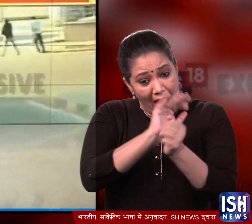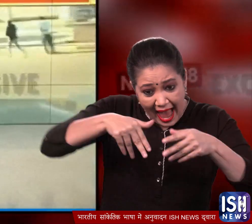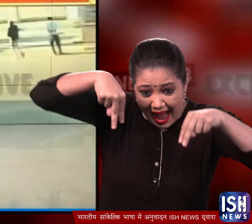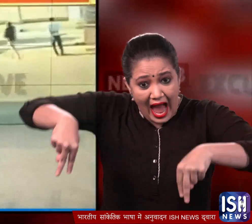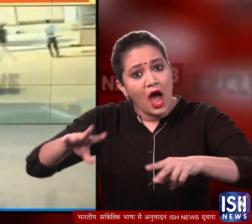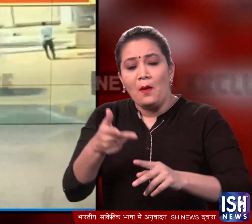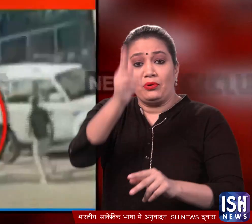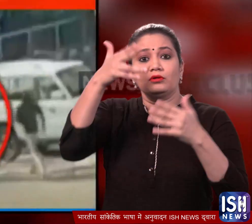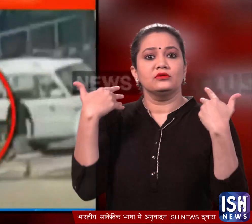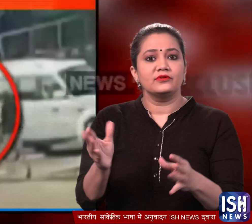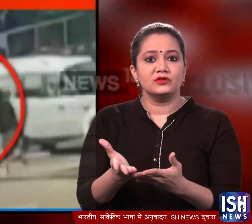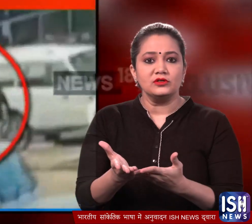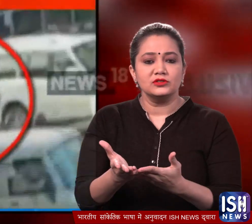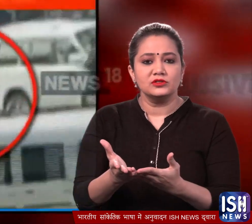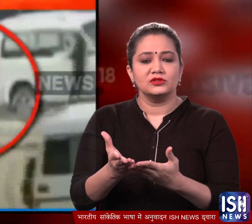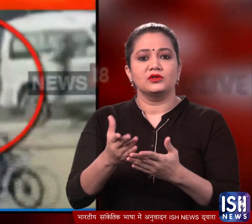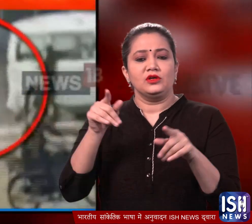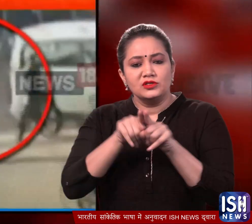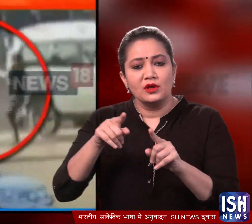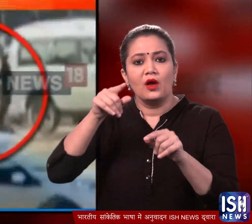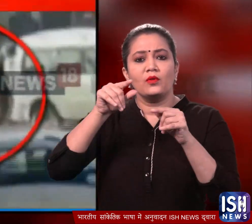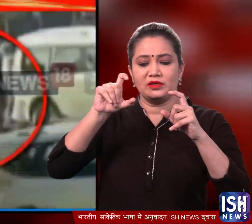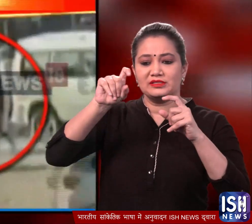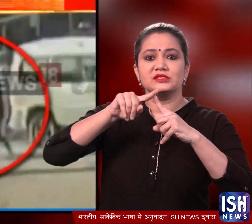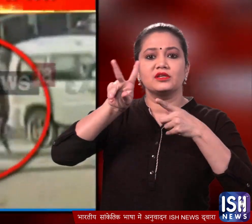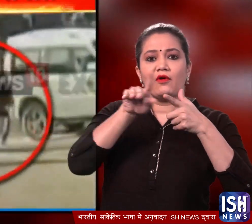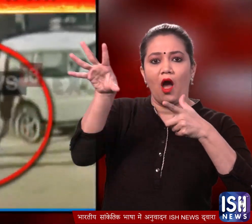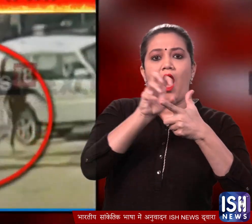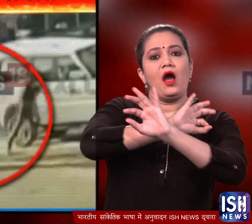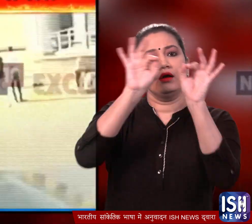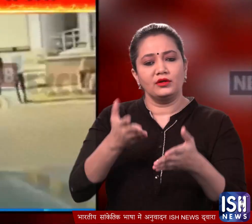गोली मार दी। जिसकी गवाही दी वहाँ से आये एक CCTV वीडियो ने।